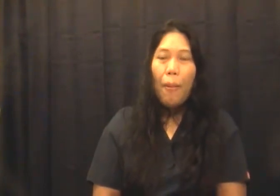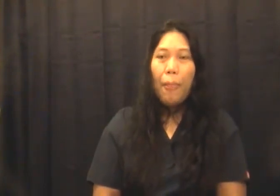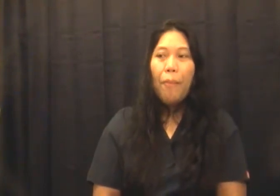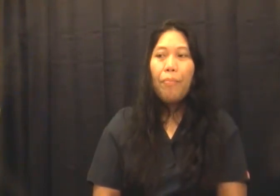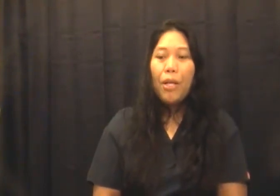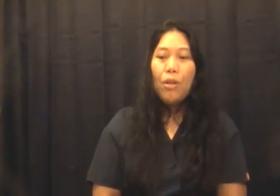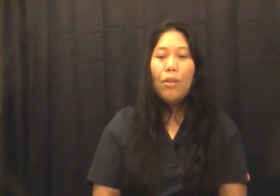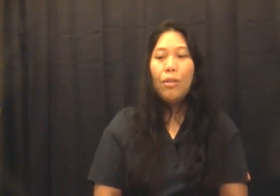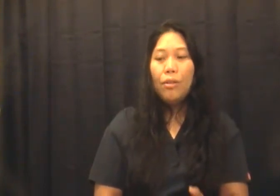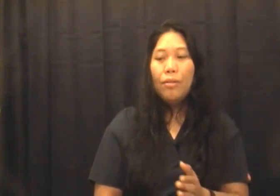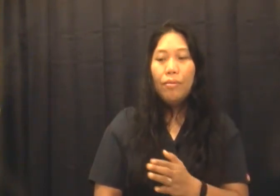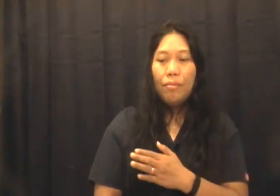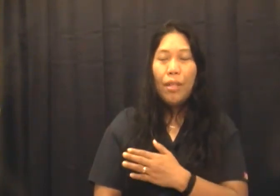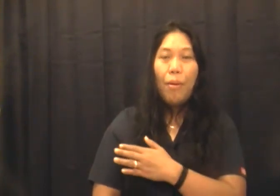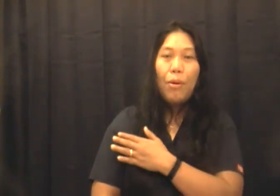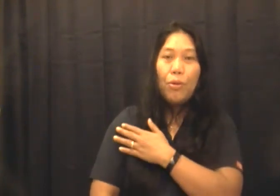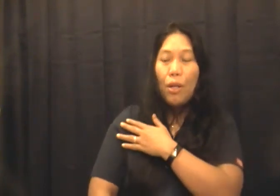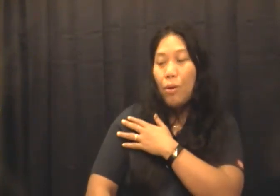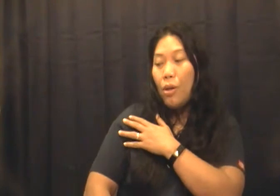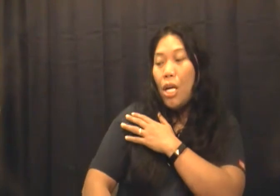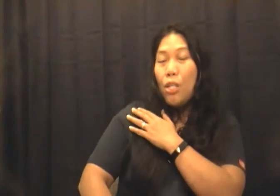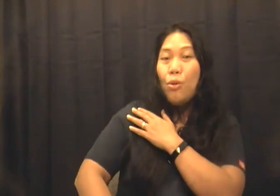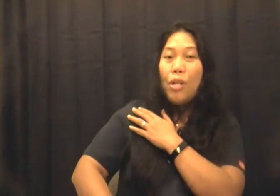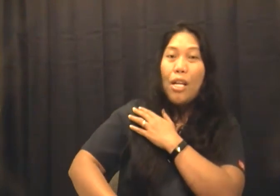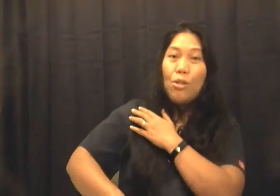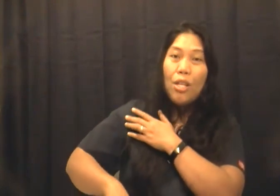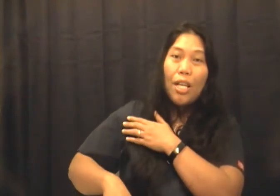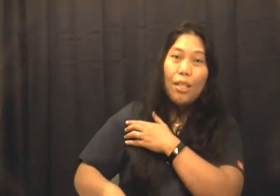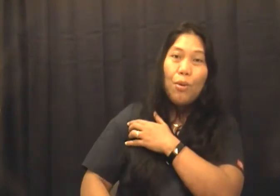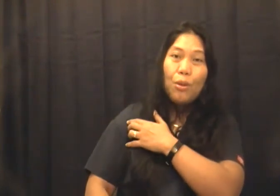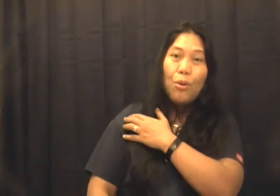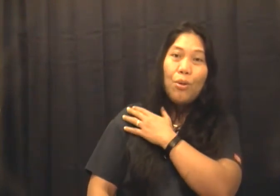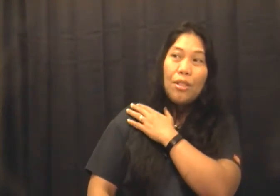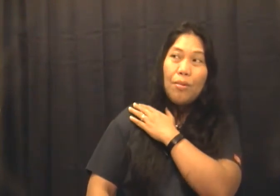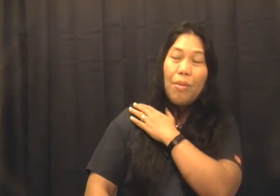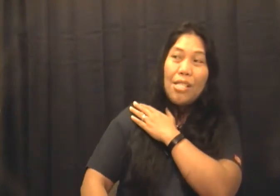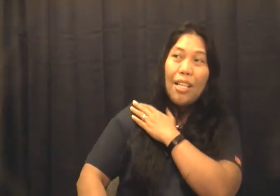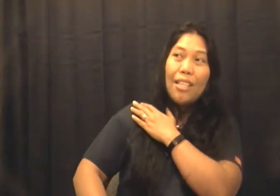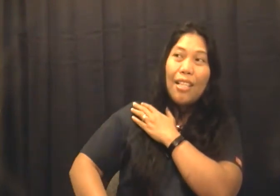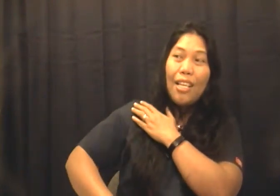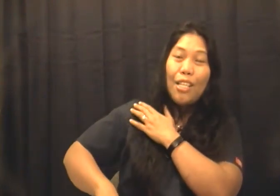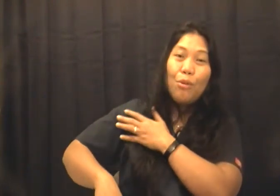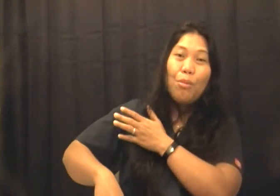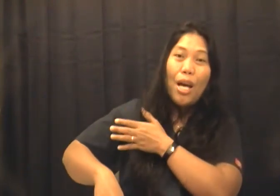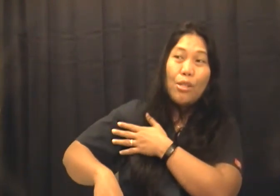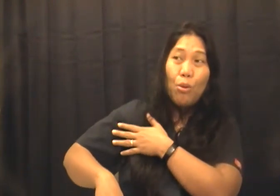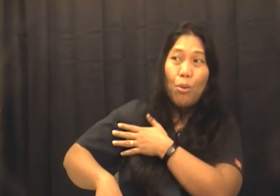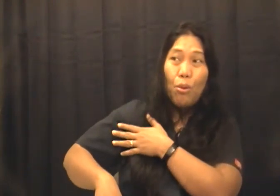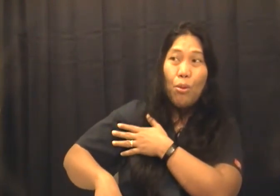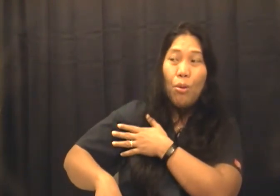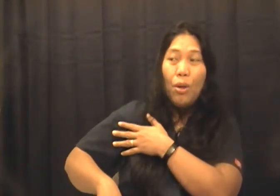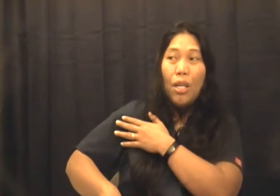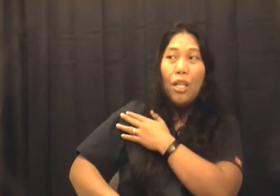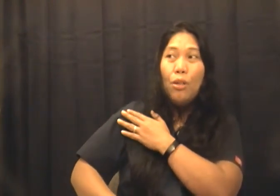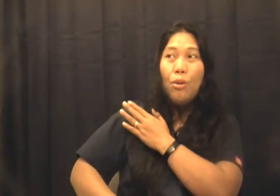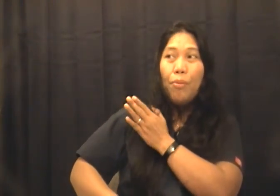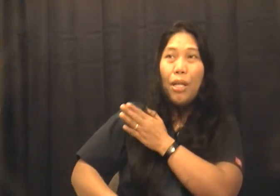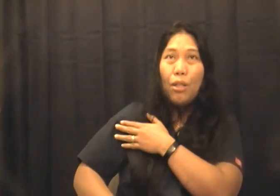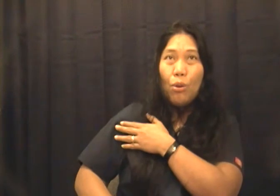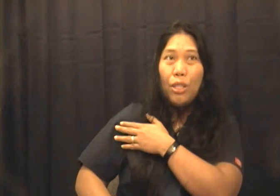pero ngayon nagpapakuna yung reaction ng katawan ko masakit talaga yung braso ko yung ipikto